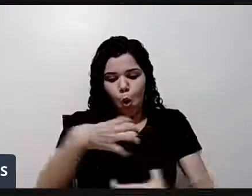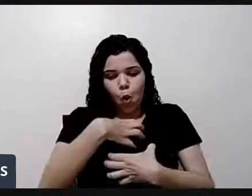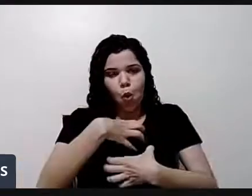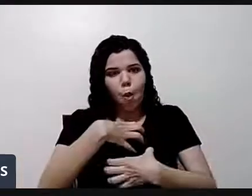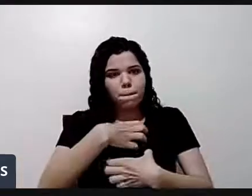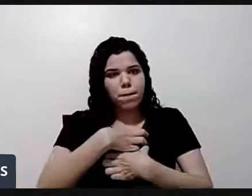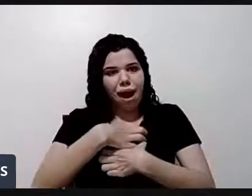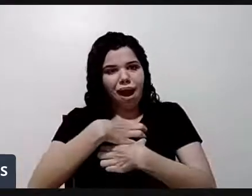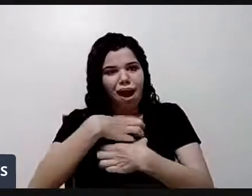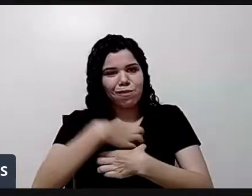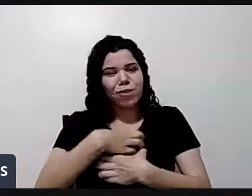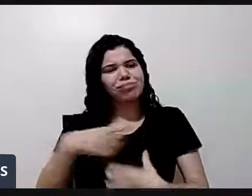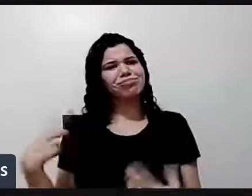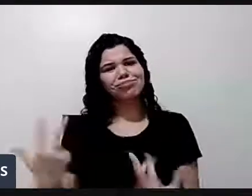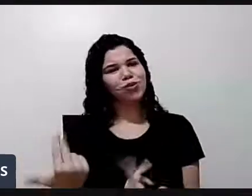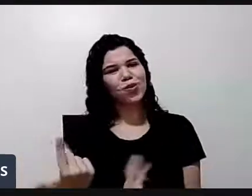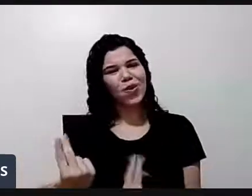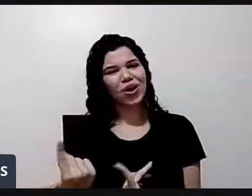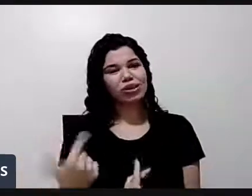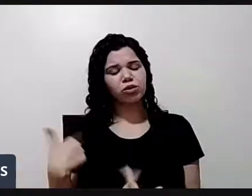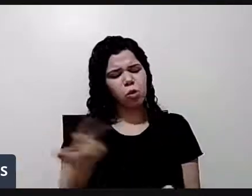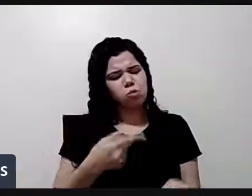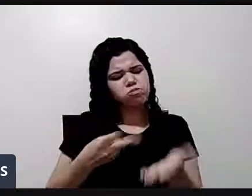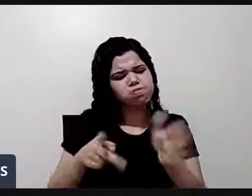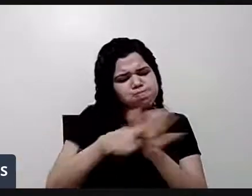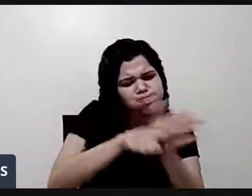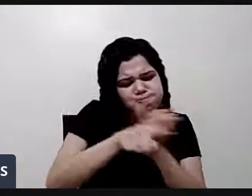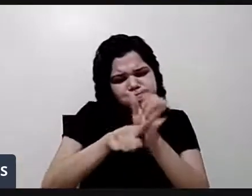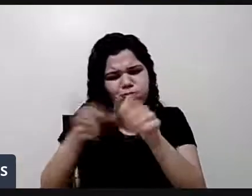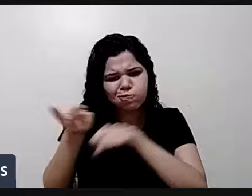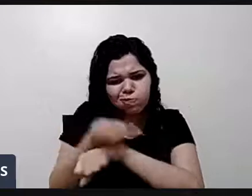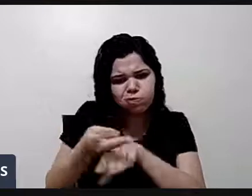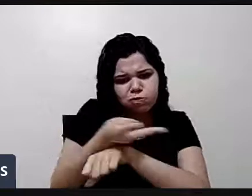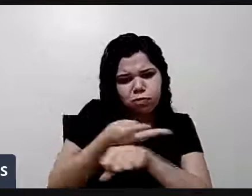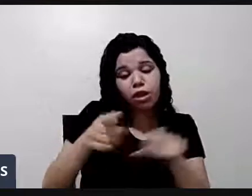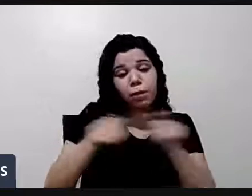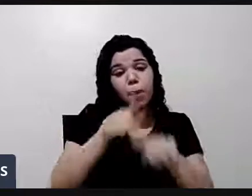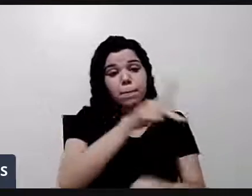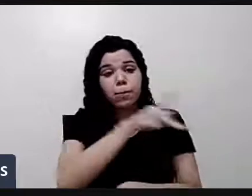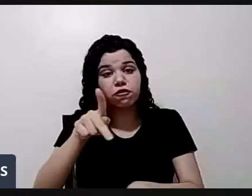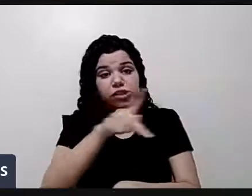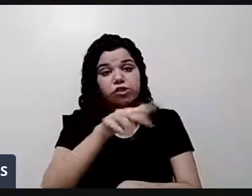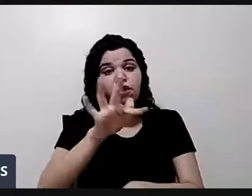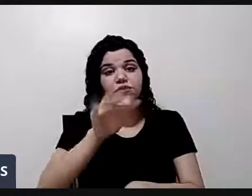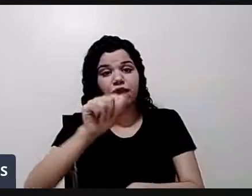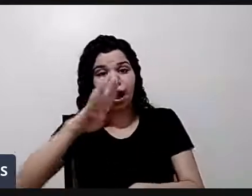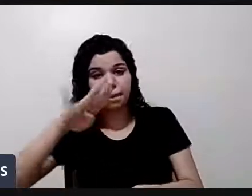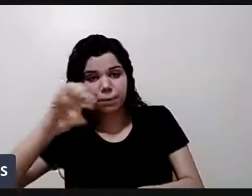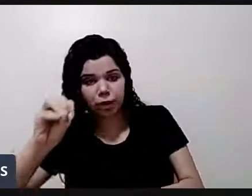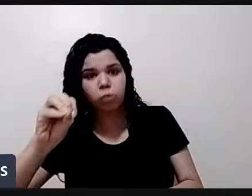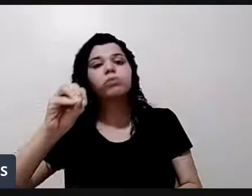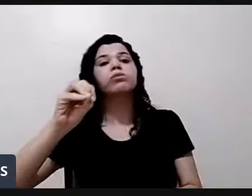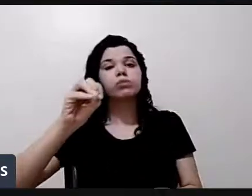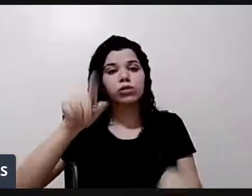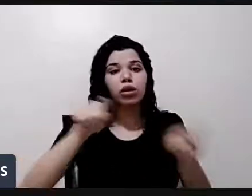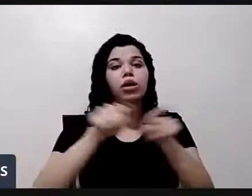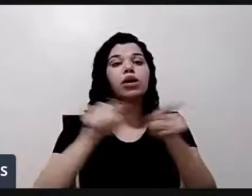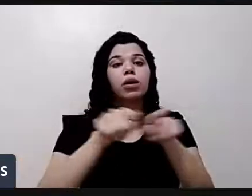a gente. Então, eu comecei a fazer algumas pesquisas. Tive o professor Fábio, que estava aqui com gente na semana passada, como primeiro aluno surdo para tocar saxofone.